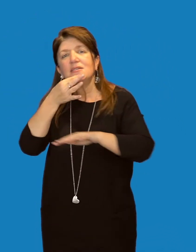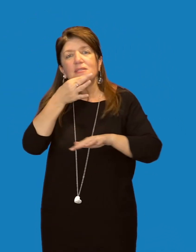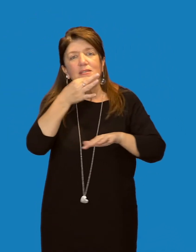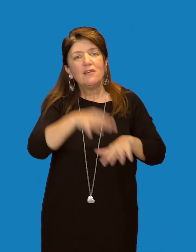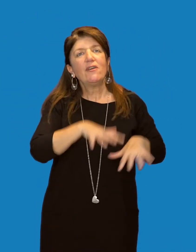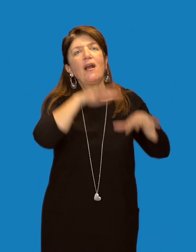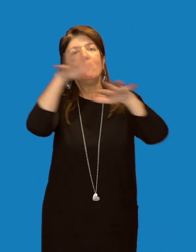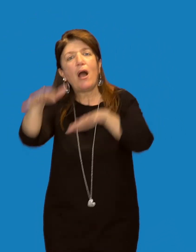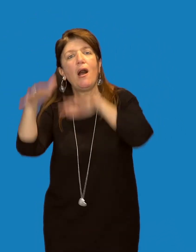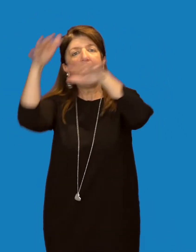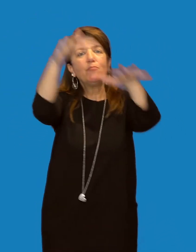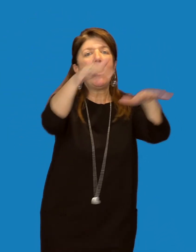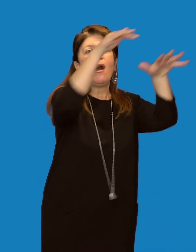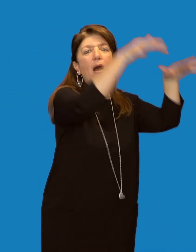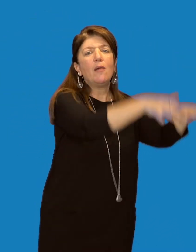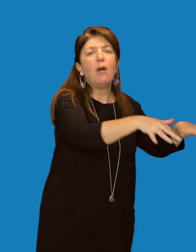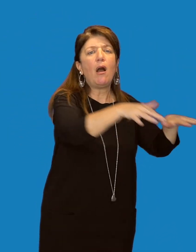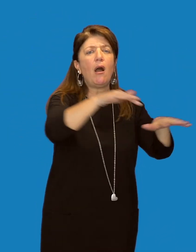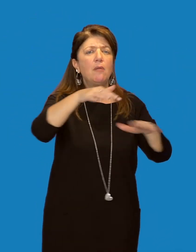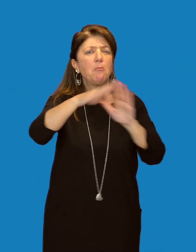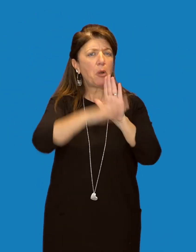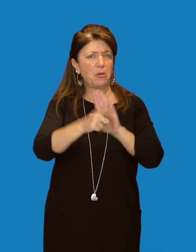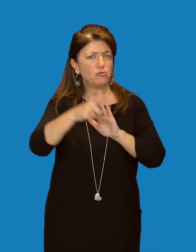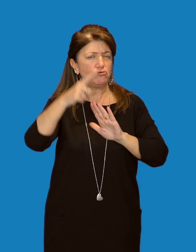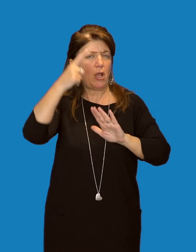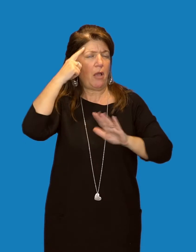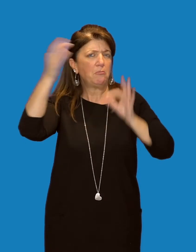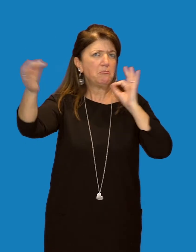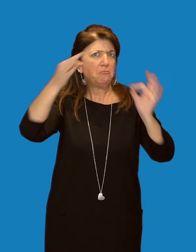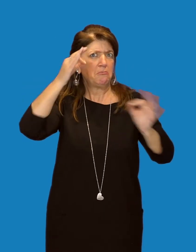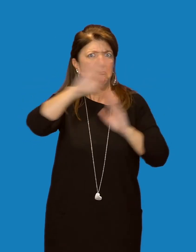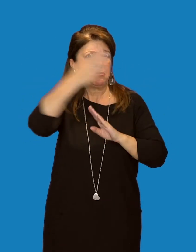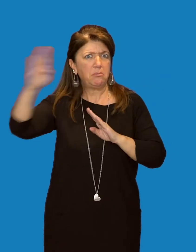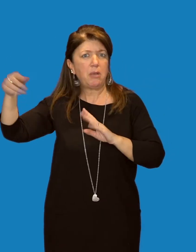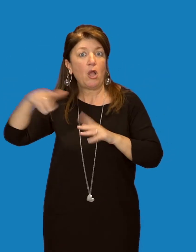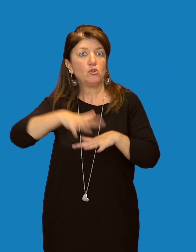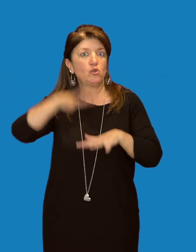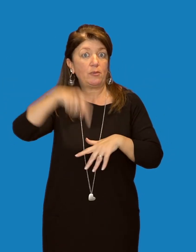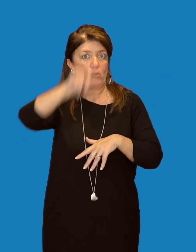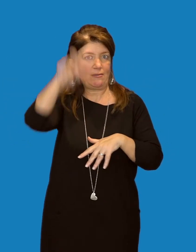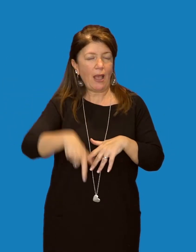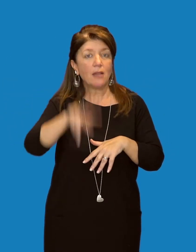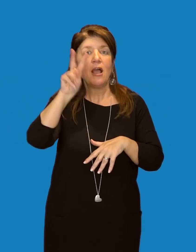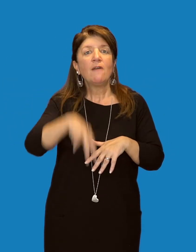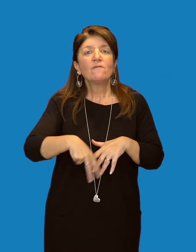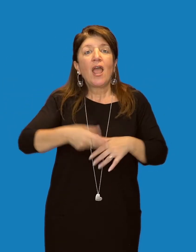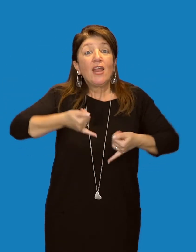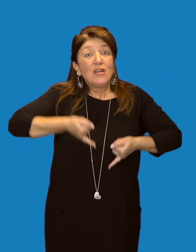compiere regolari migrazioni, il tutto nelle nostre regioni. Nidifica direttamente sulle